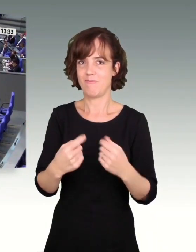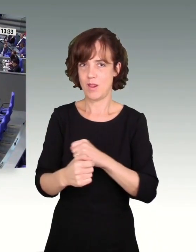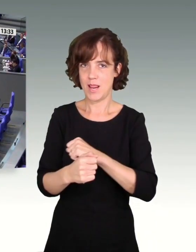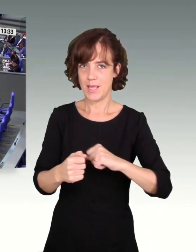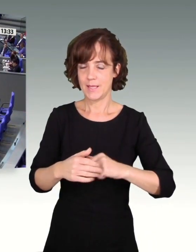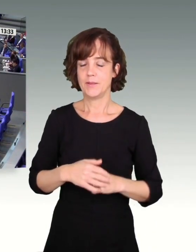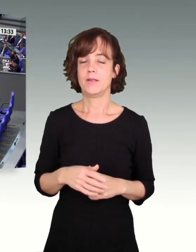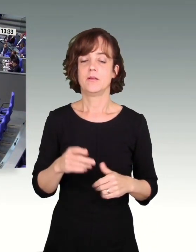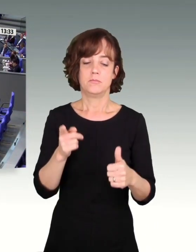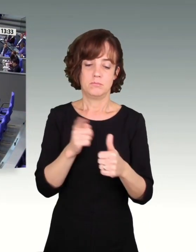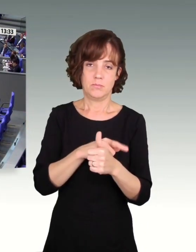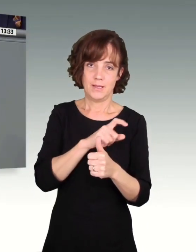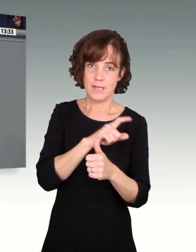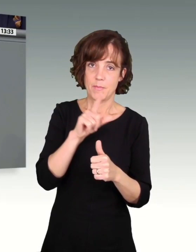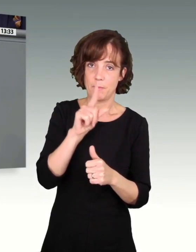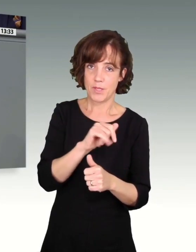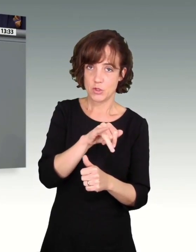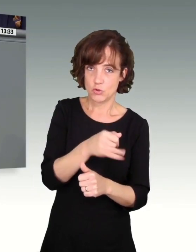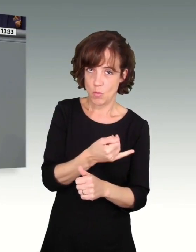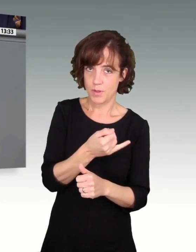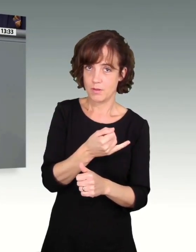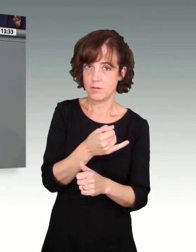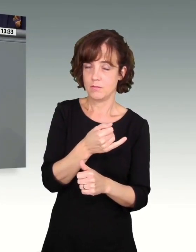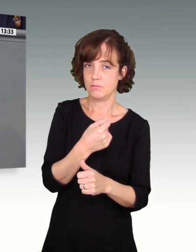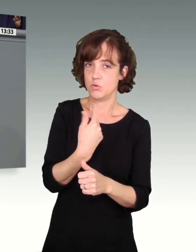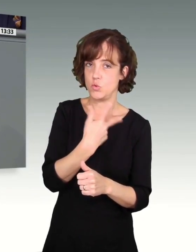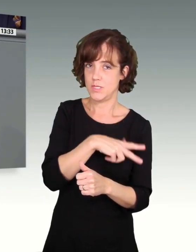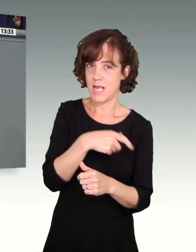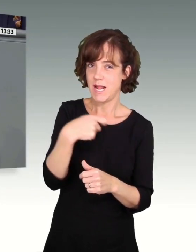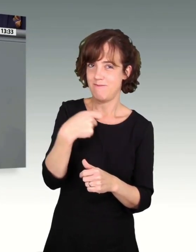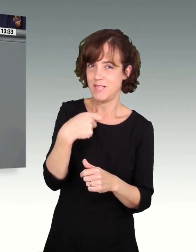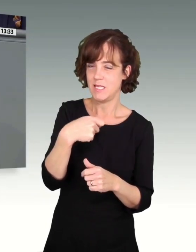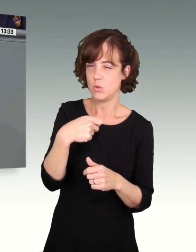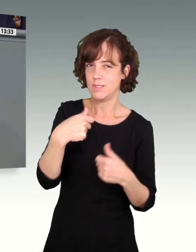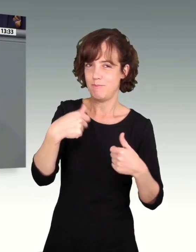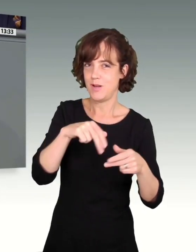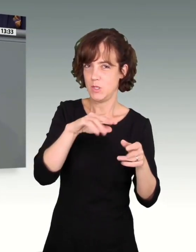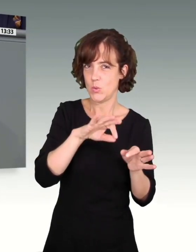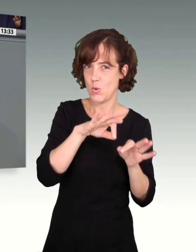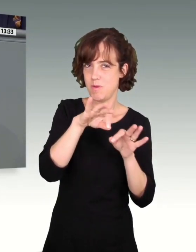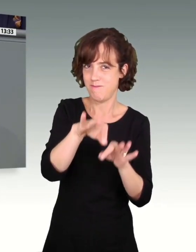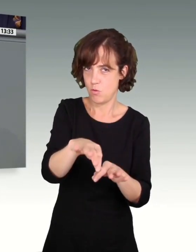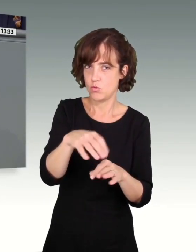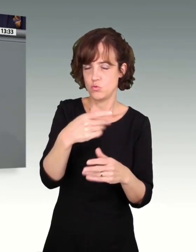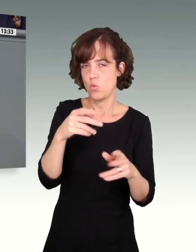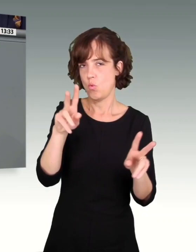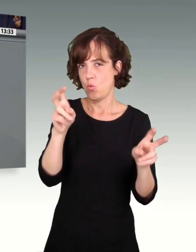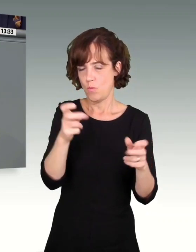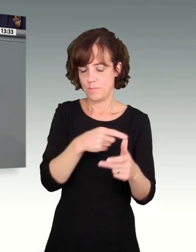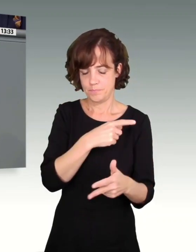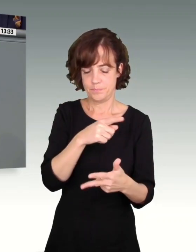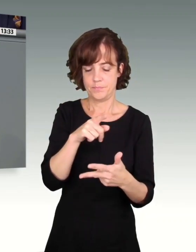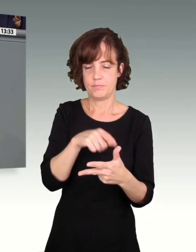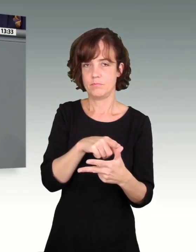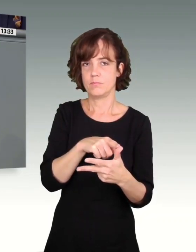zur Minijob in die Sozialversicherungspflicht zu überführen. So ist ja der korrekte letztlich Antrag.